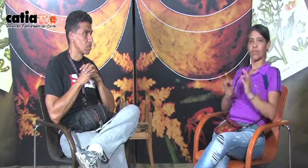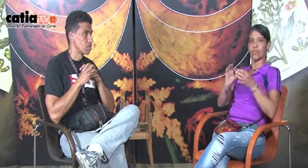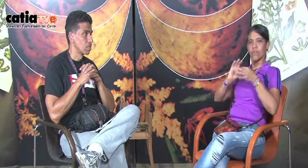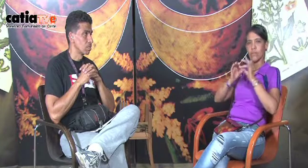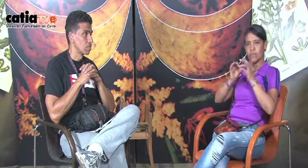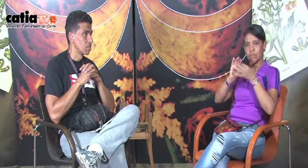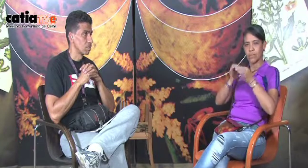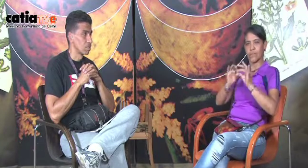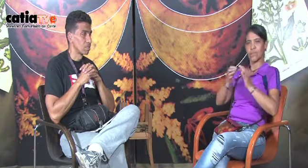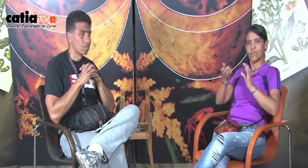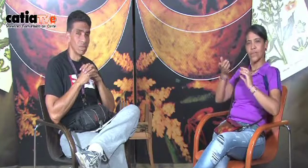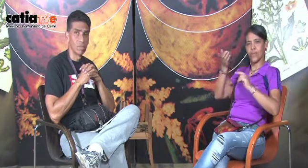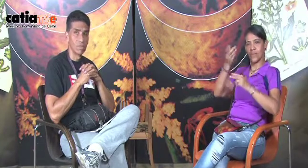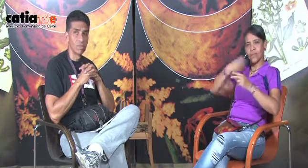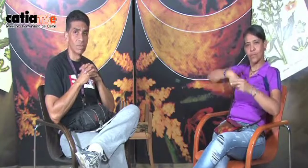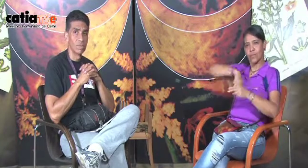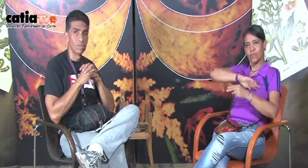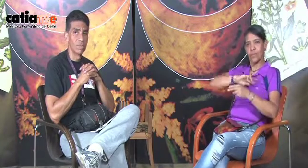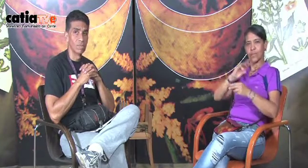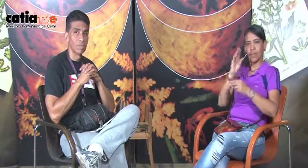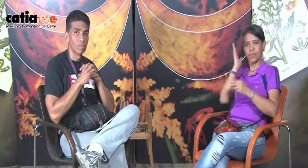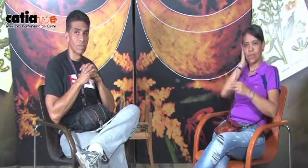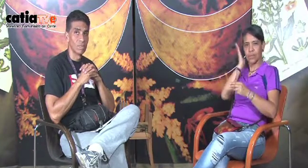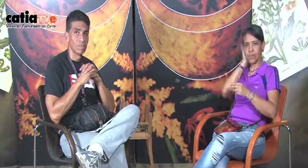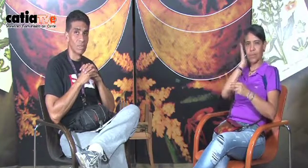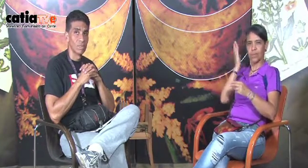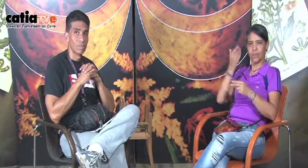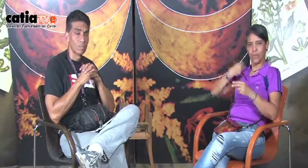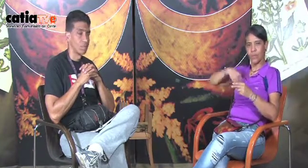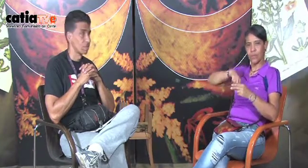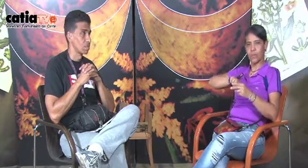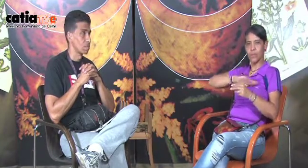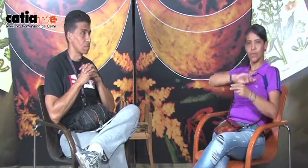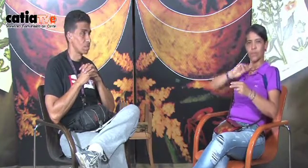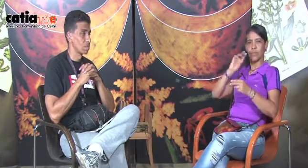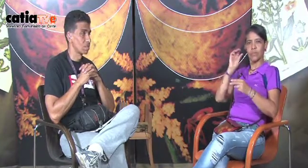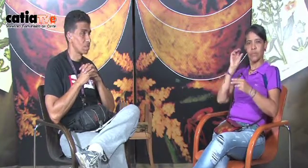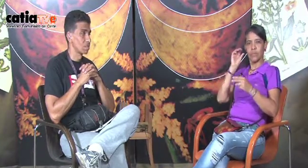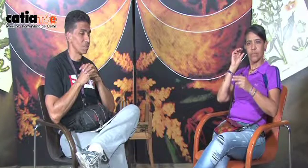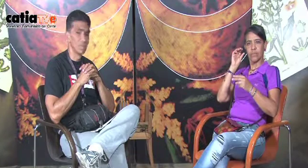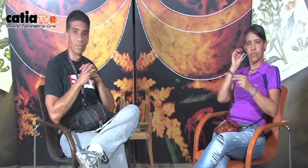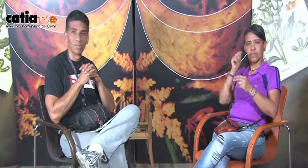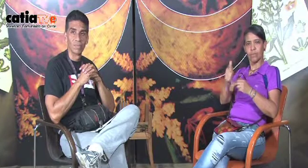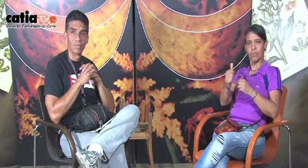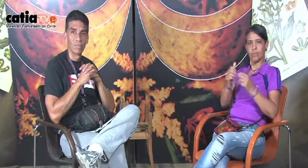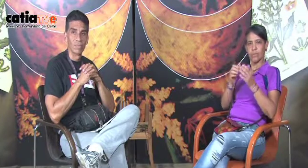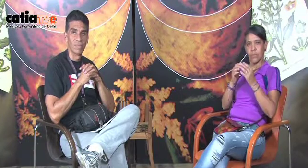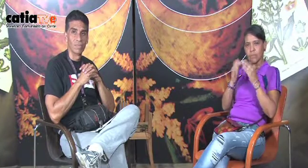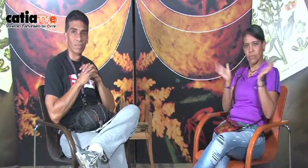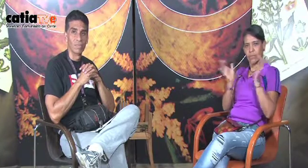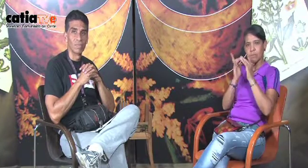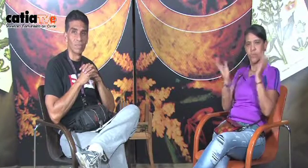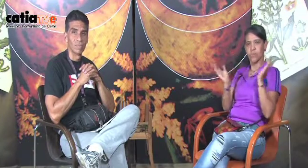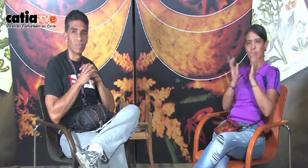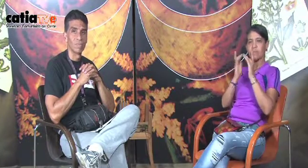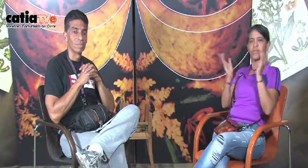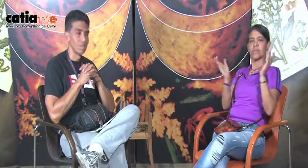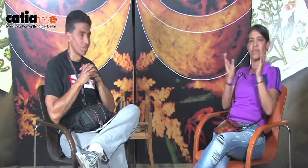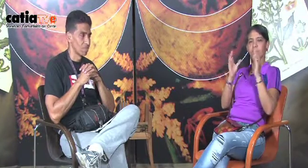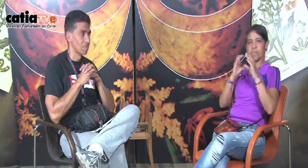intérpretes para que nosotros como somos, tengamos unos buenos puentes comunicacionales que